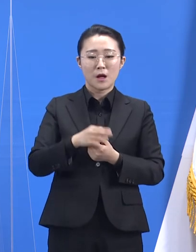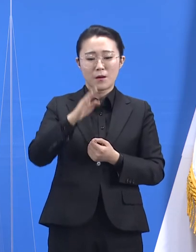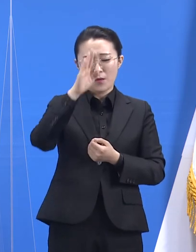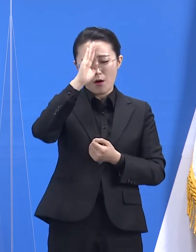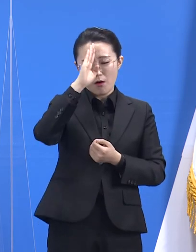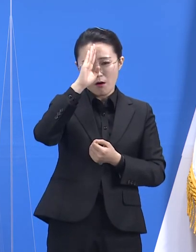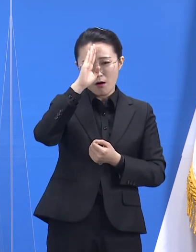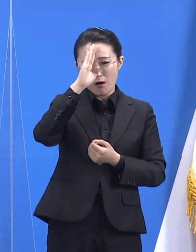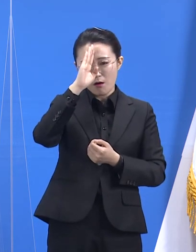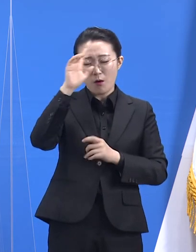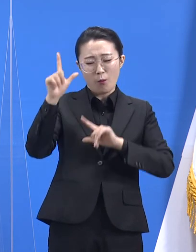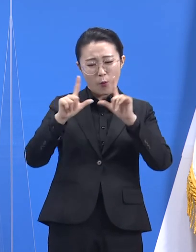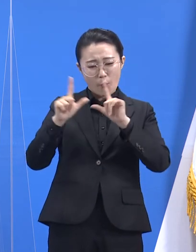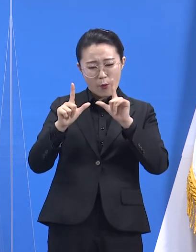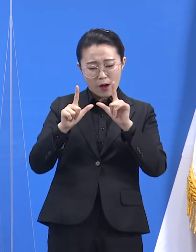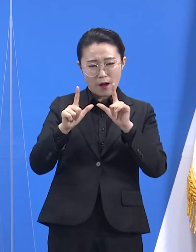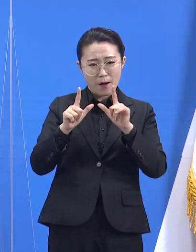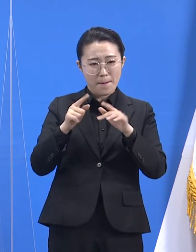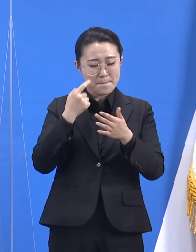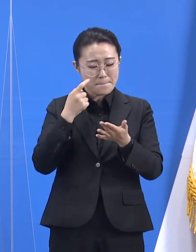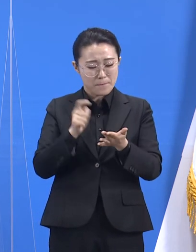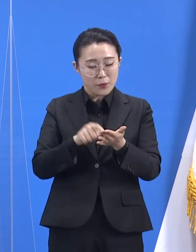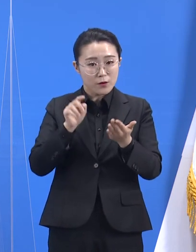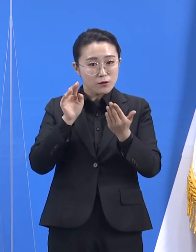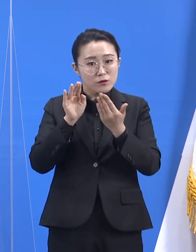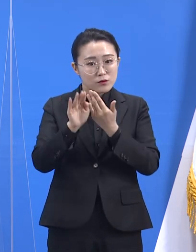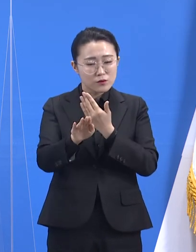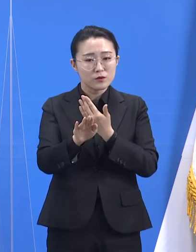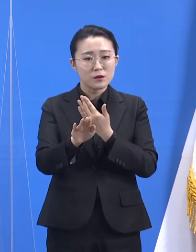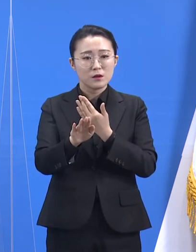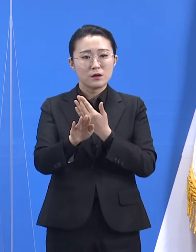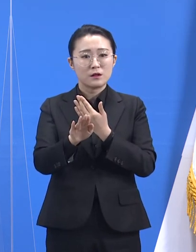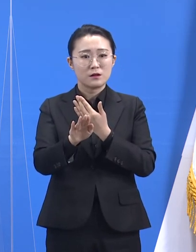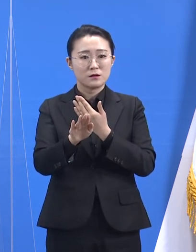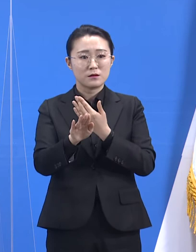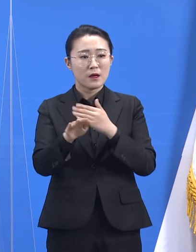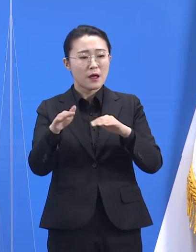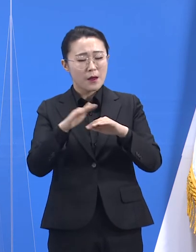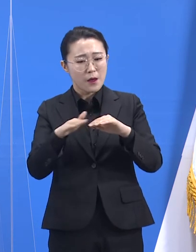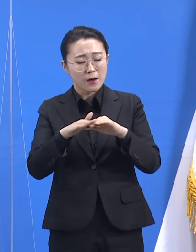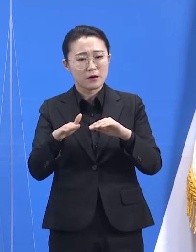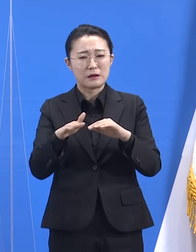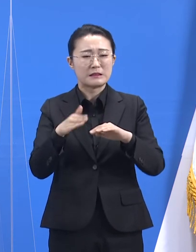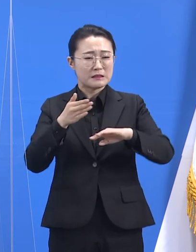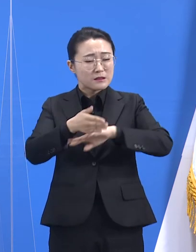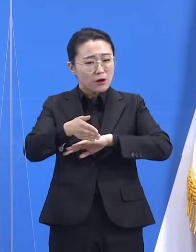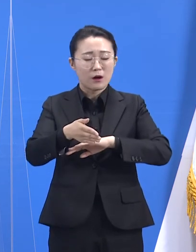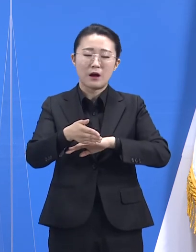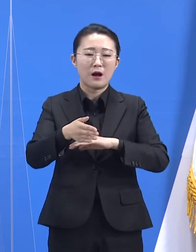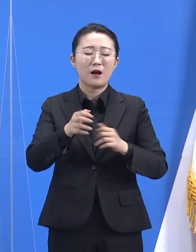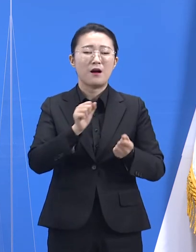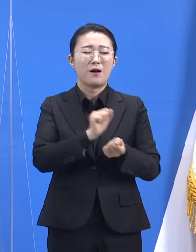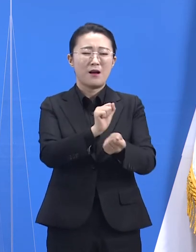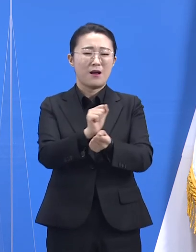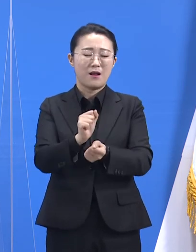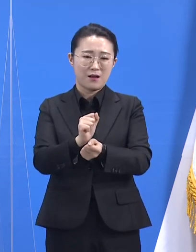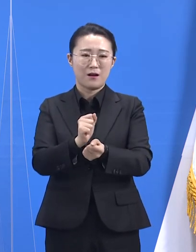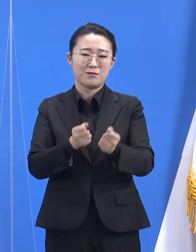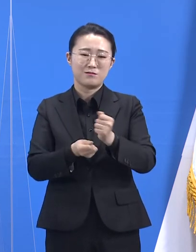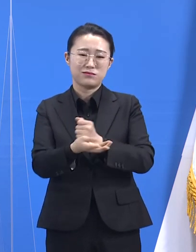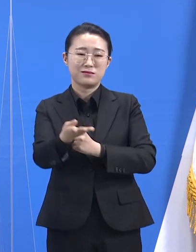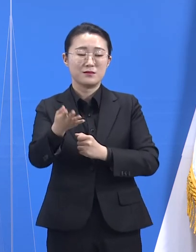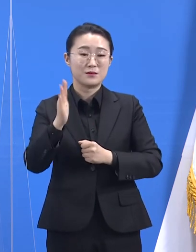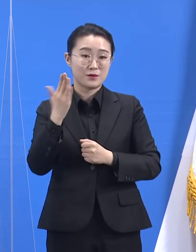시기적으로 적절하지 않았다고 보고했습니다. 유행을 완벽히 통제하기 위해 무증상 감염자부터